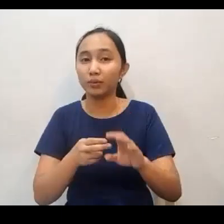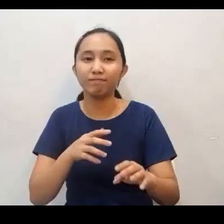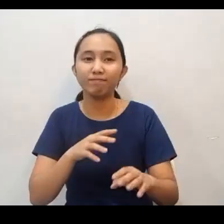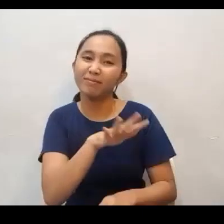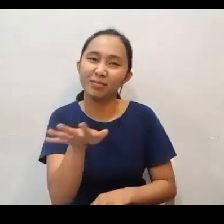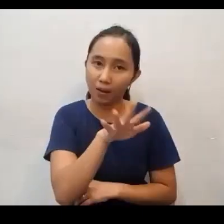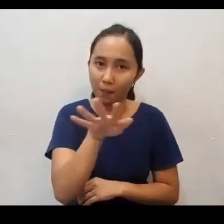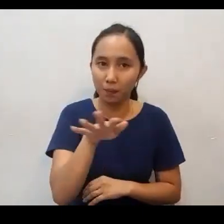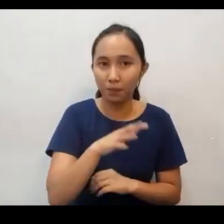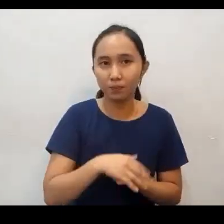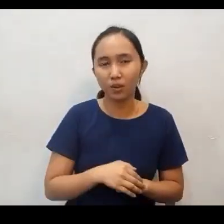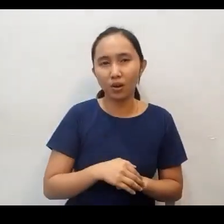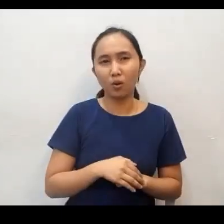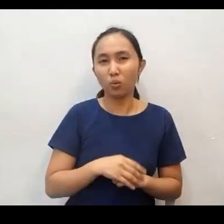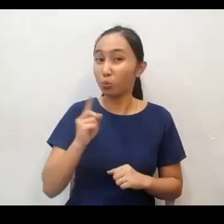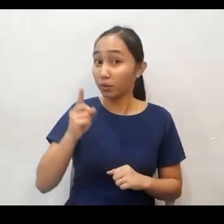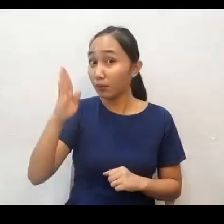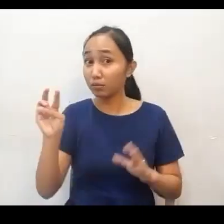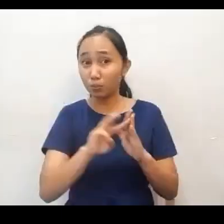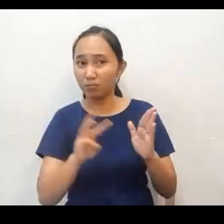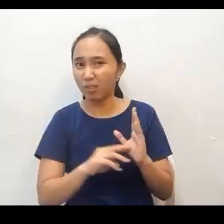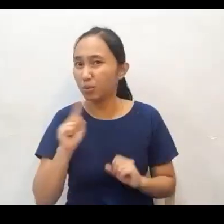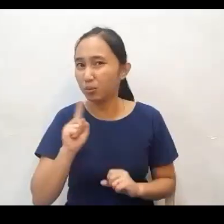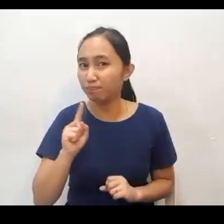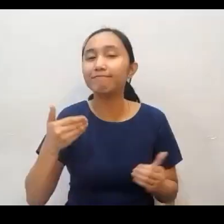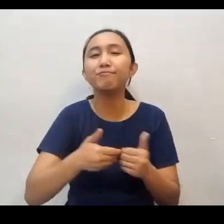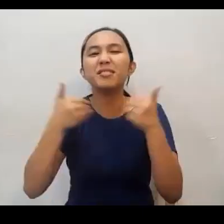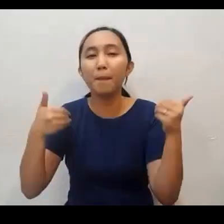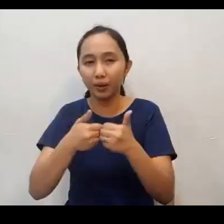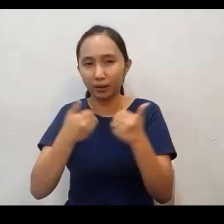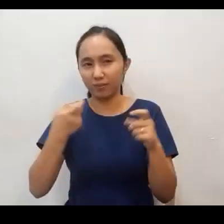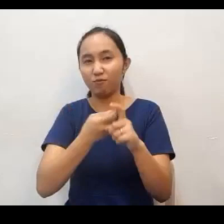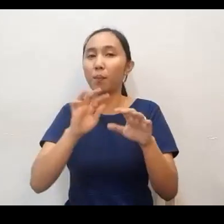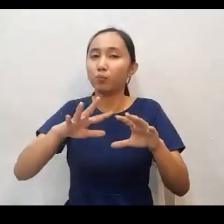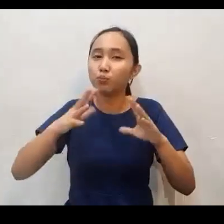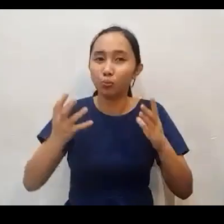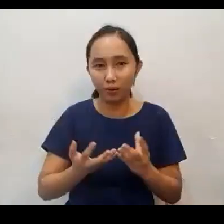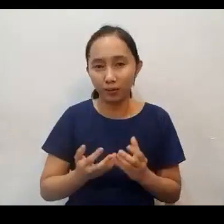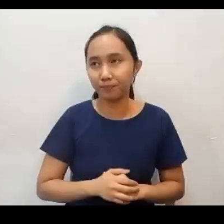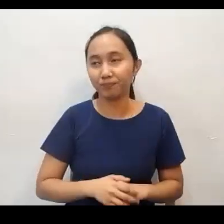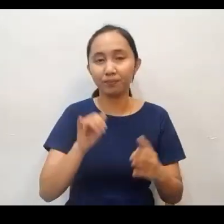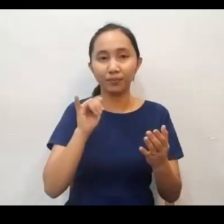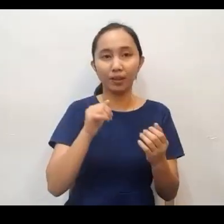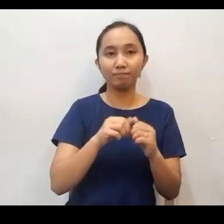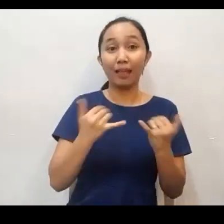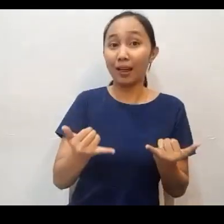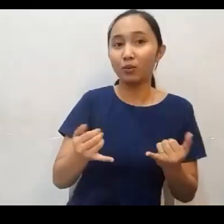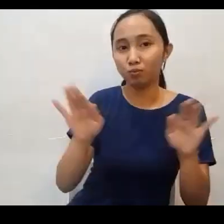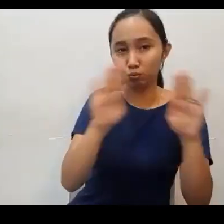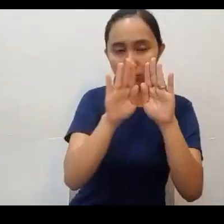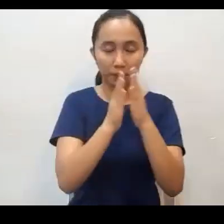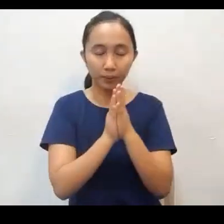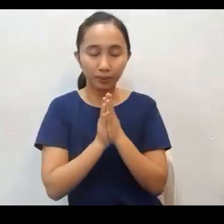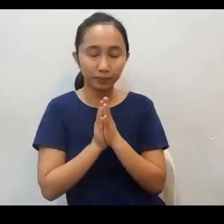separation. Sapagkat yung kalooban ng Diyos paghihiwalay. Tama po ba? Let's pray today. Tayong lahat po ay manalangin.